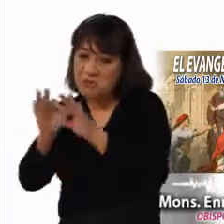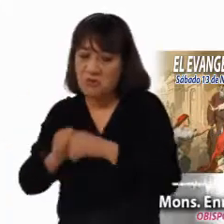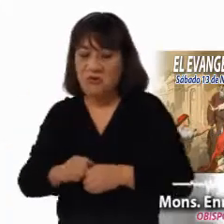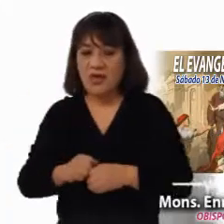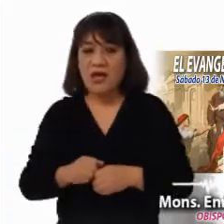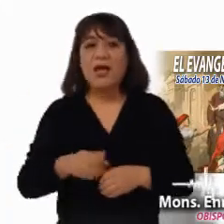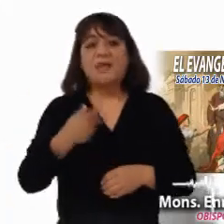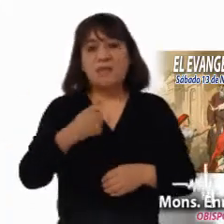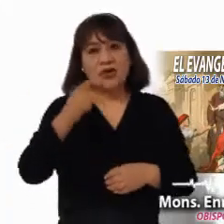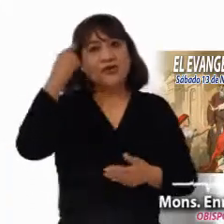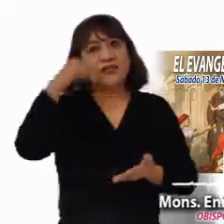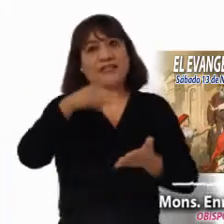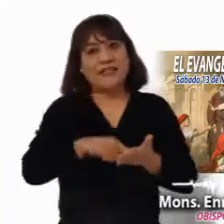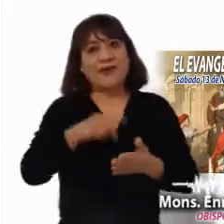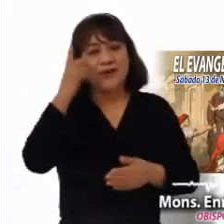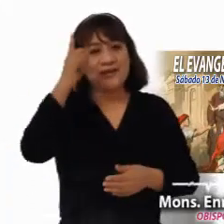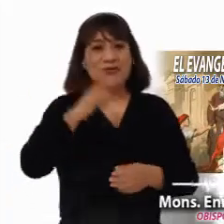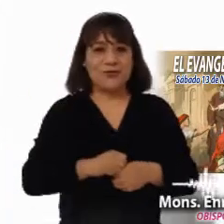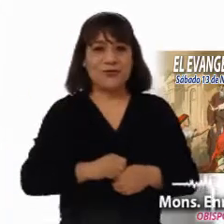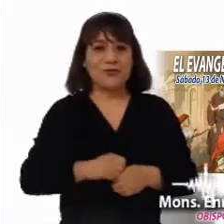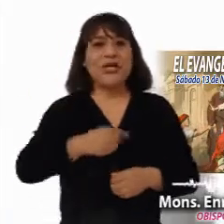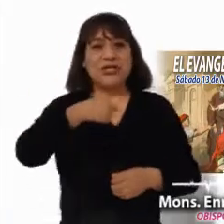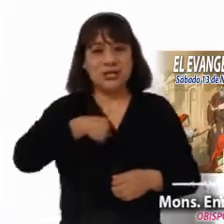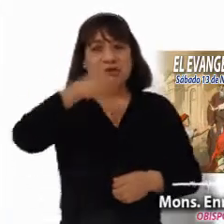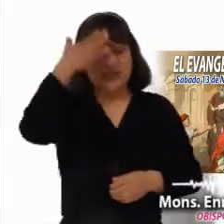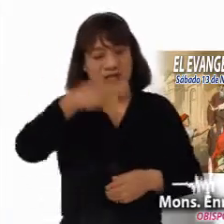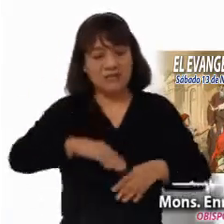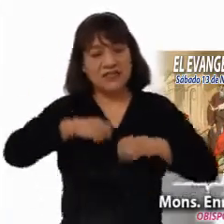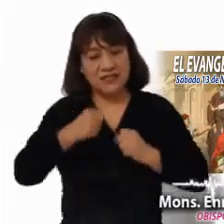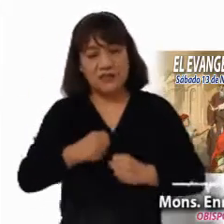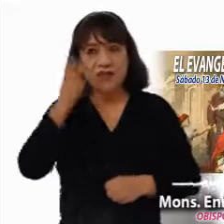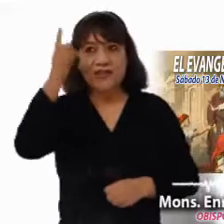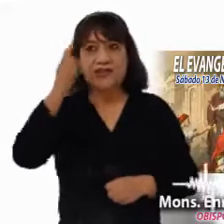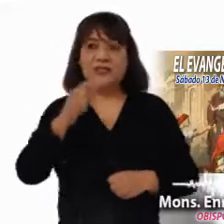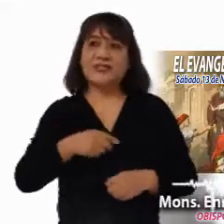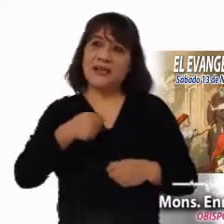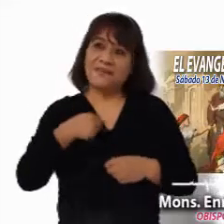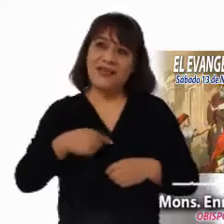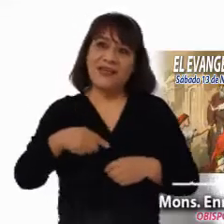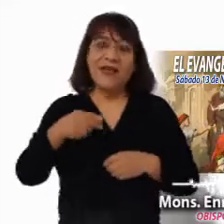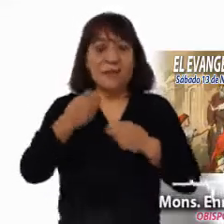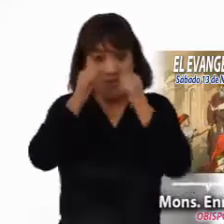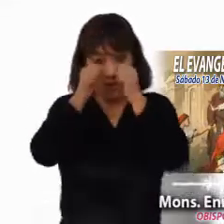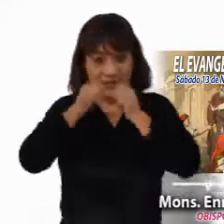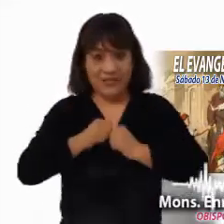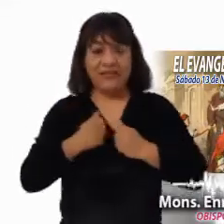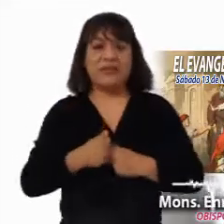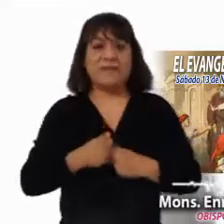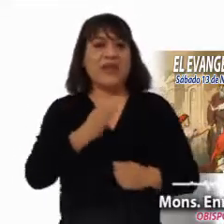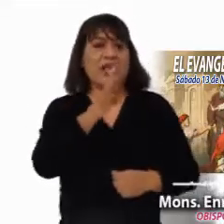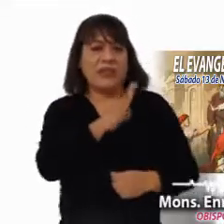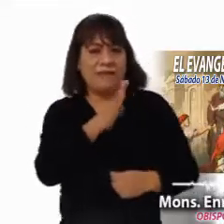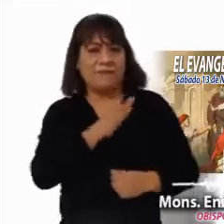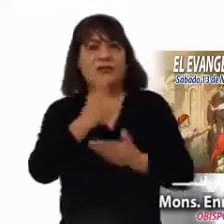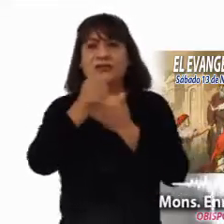creo en él, le descubriré presente, me daré cuenta de que me escucha. La fe no inventa, sino que nos